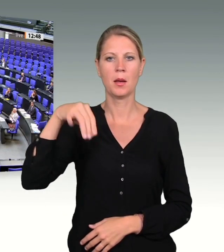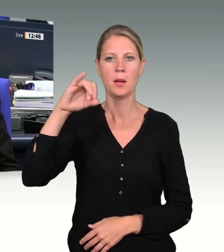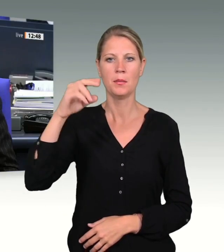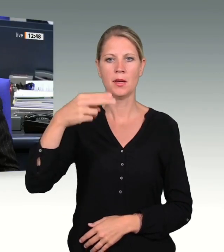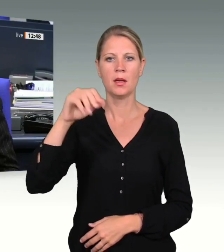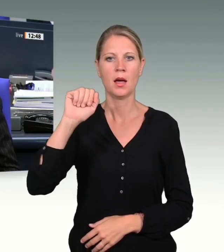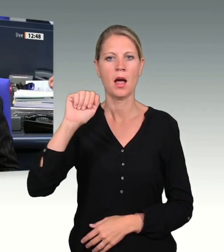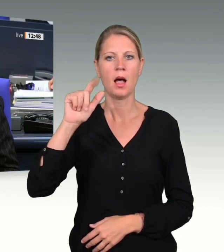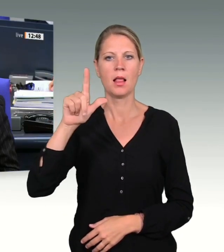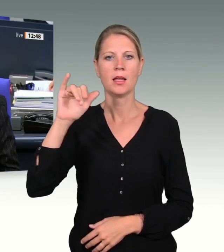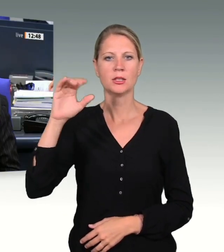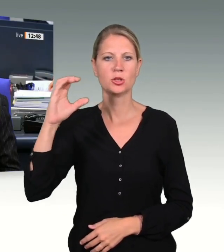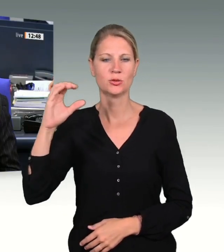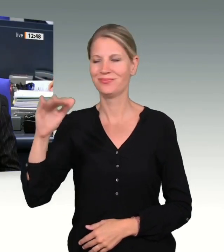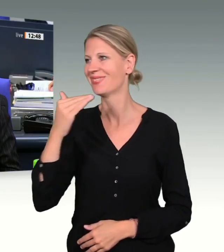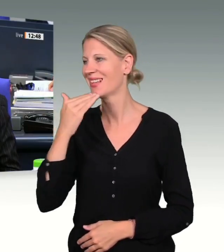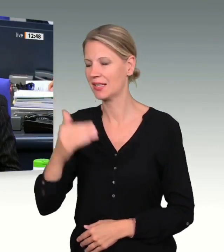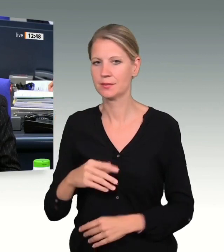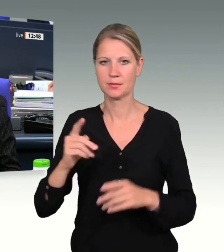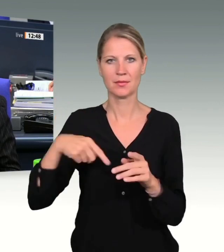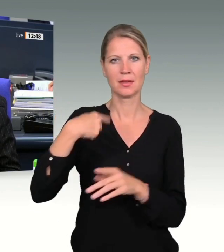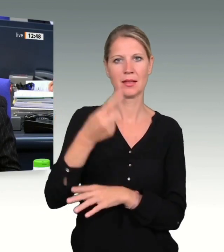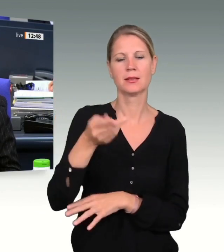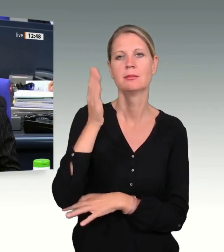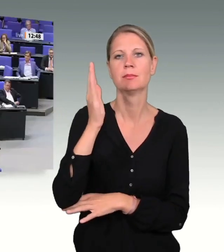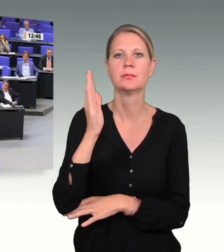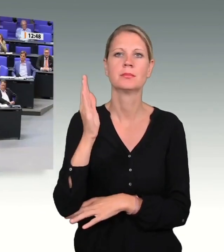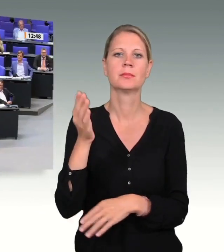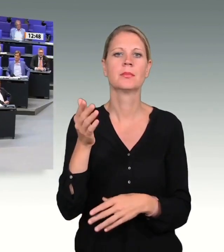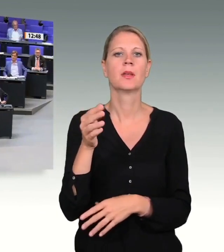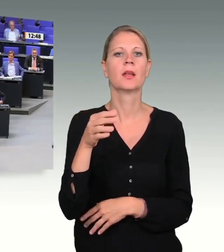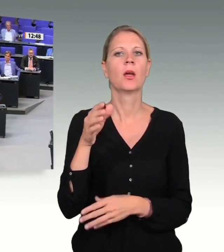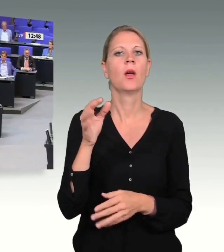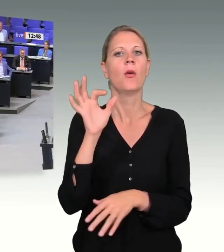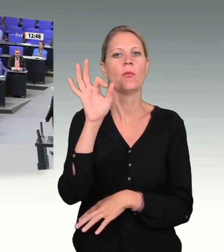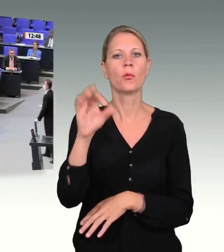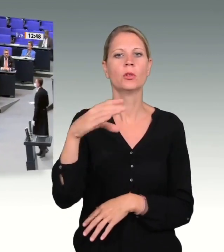Nächster Redner ist die CDU-CSU-Fraktion Dr. Volker Ullrich.